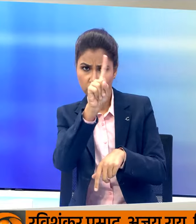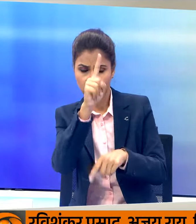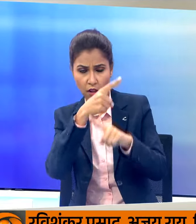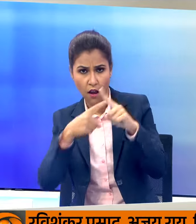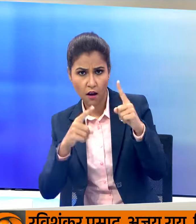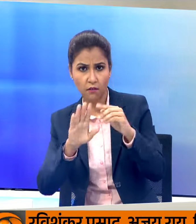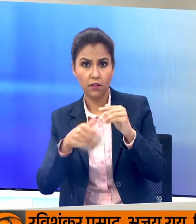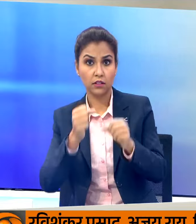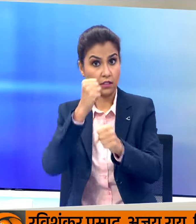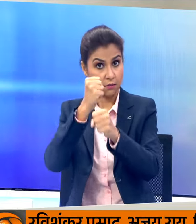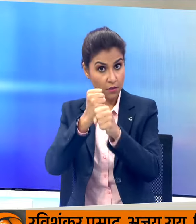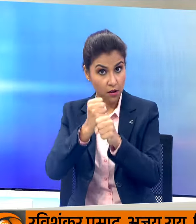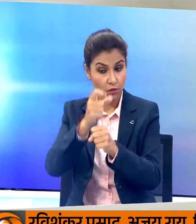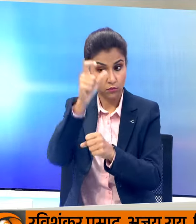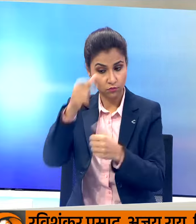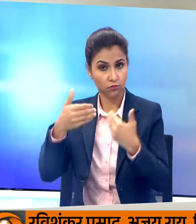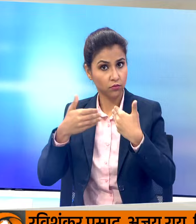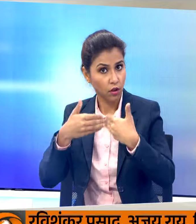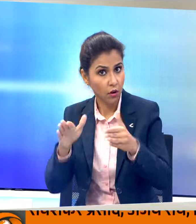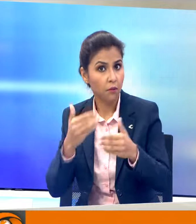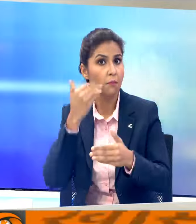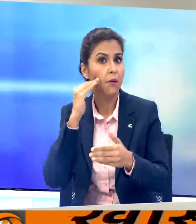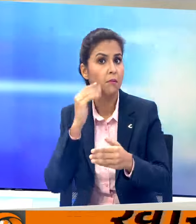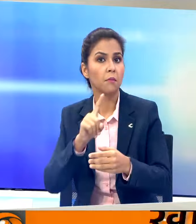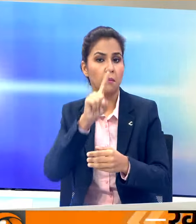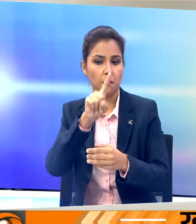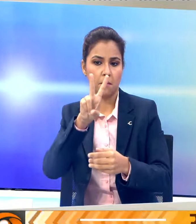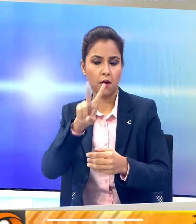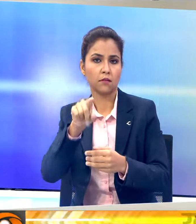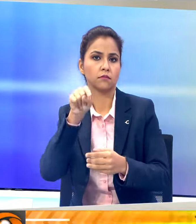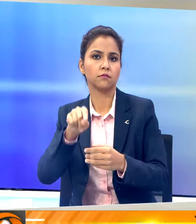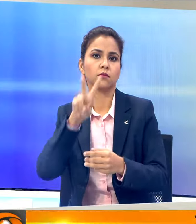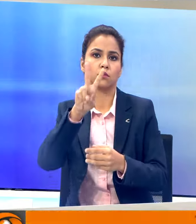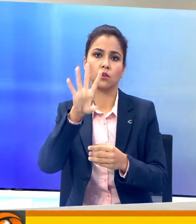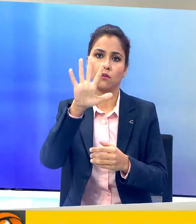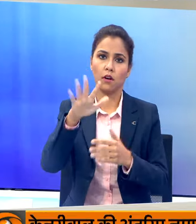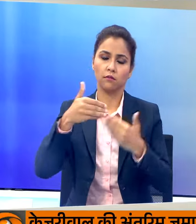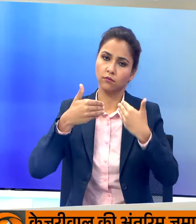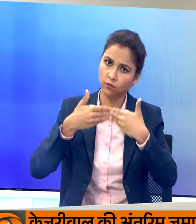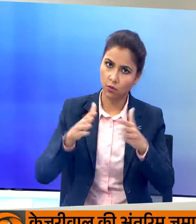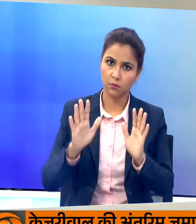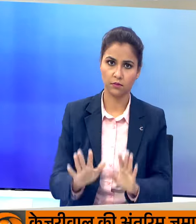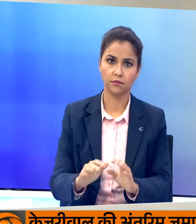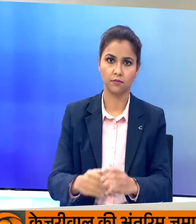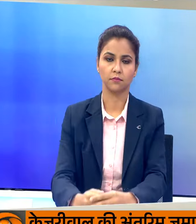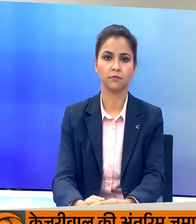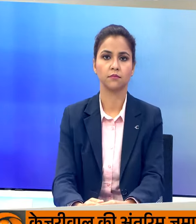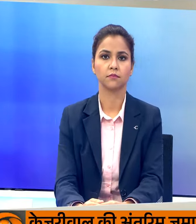और गंगोत्री धाम के कपाट बारा बच के पचीस मिनिट पर खुलेंगे